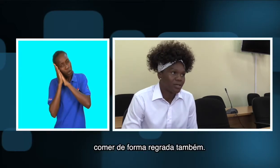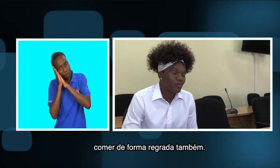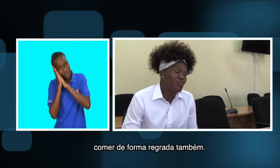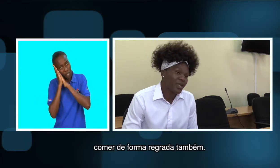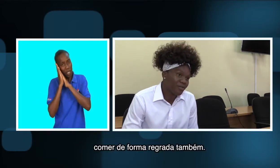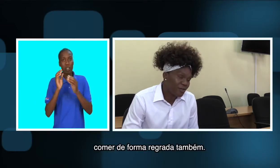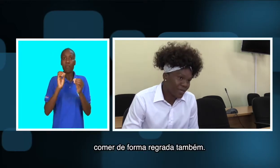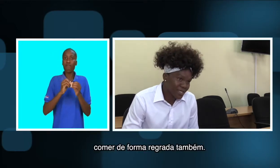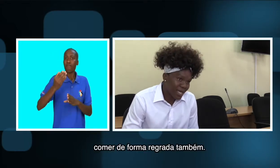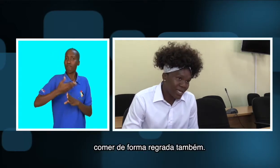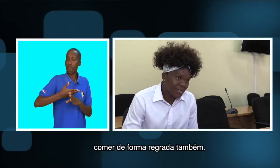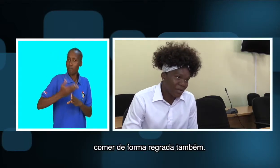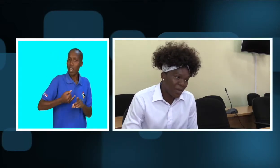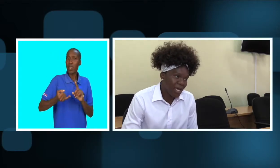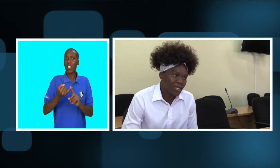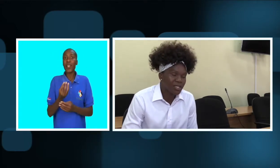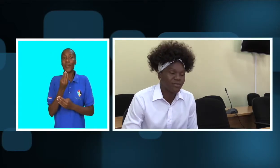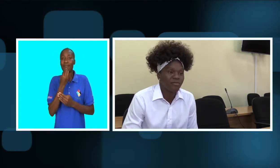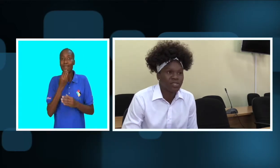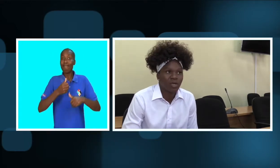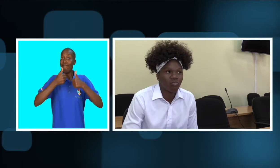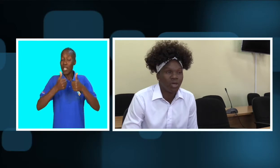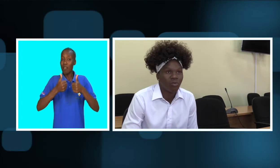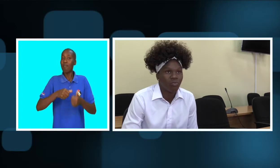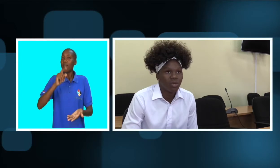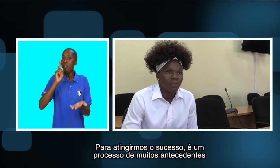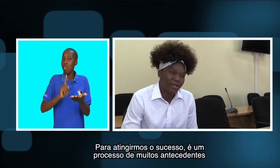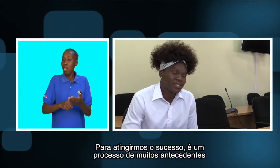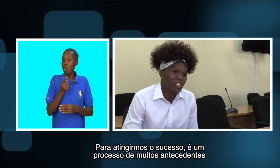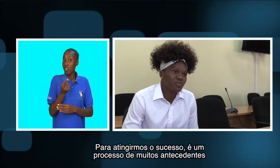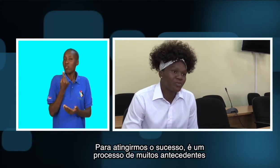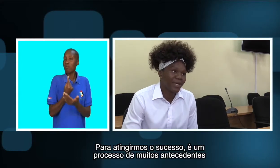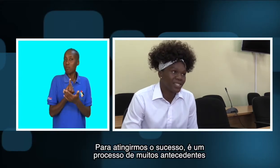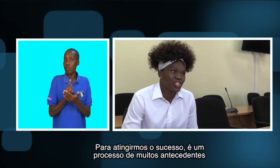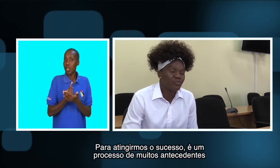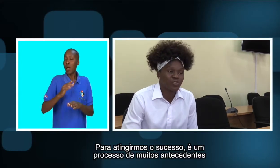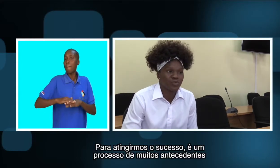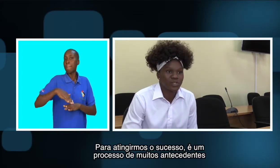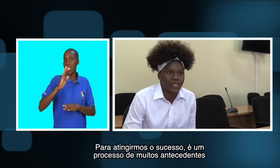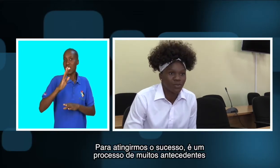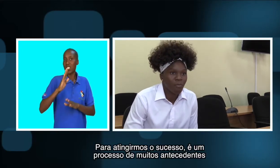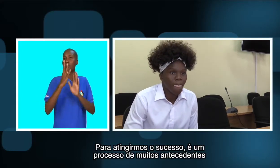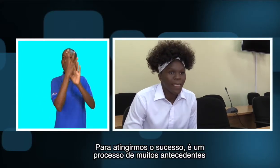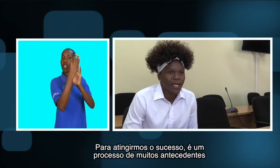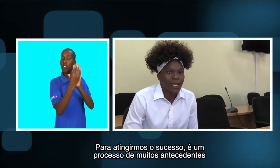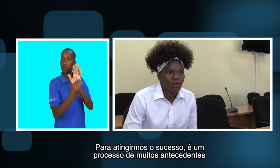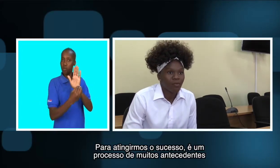primeiro de forma regrata também. Isso é um fato de virmos um sucesso, é um